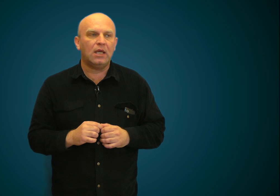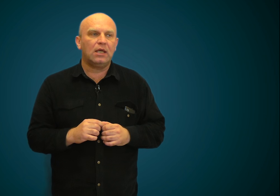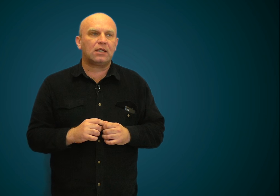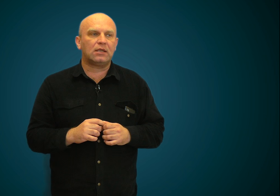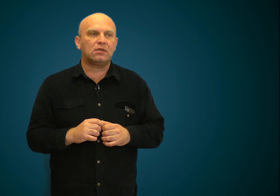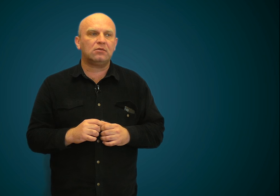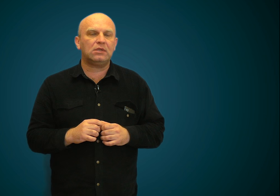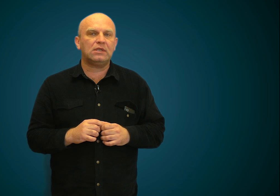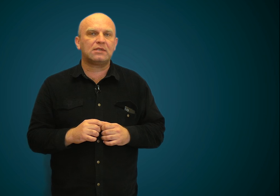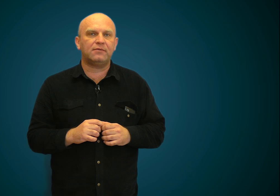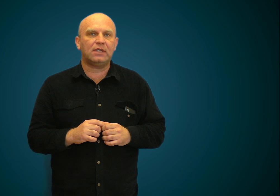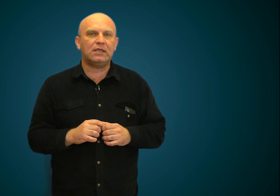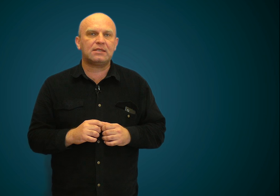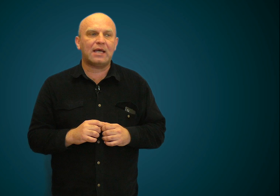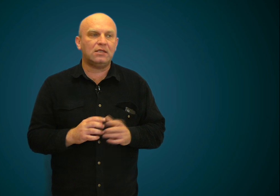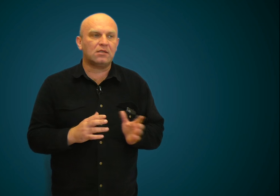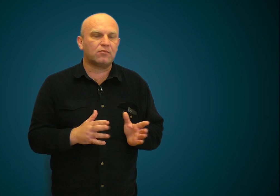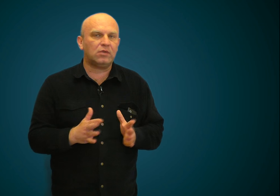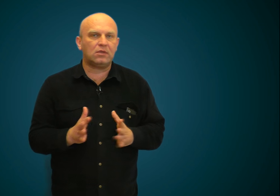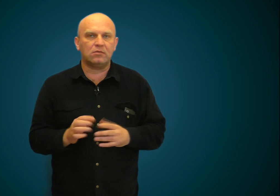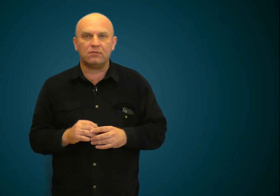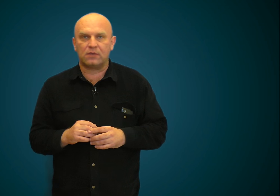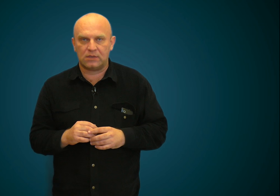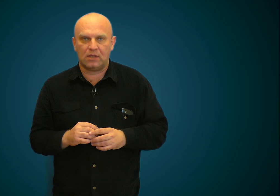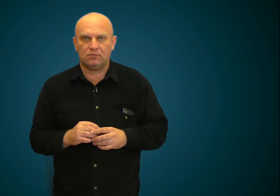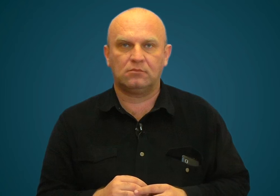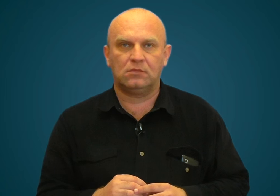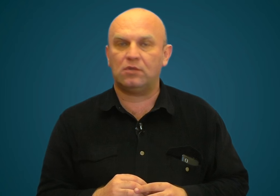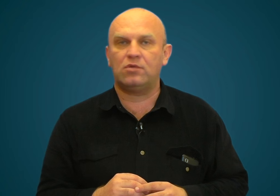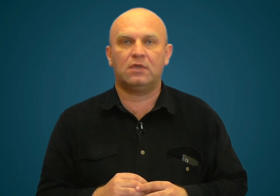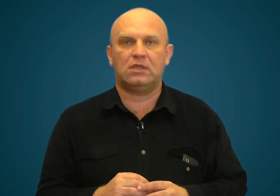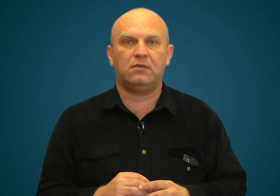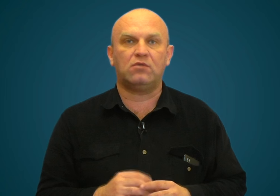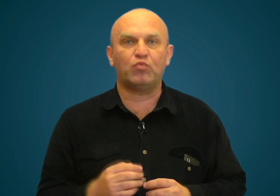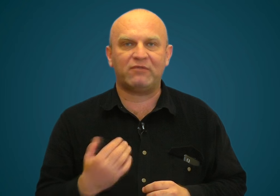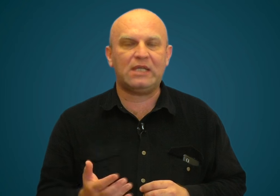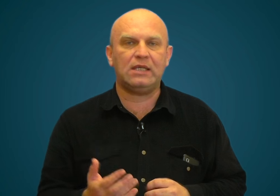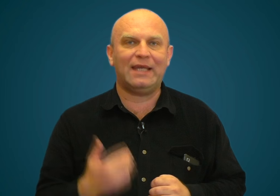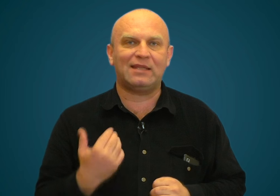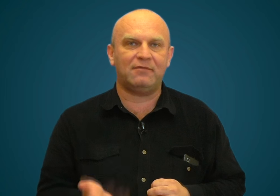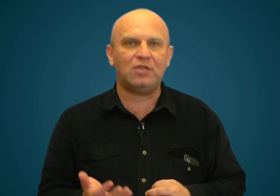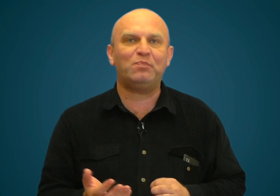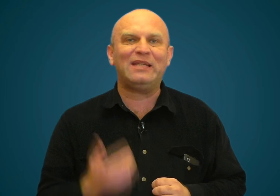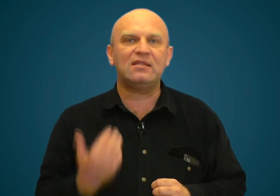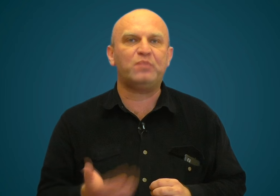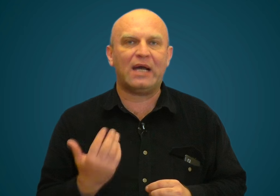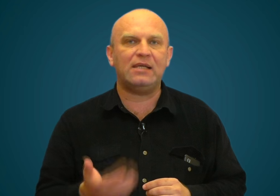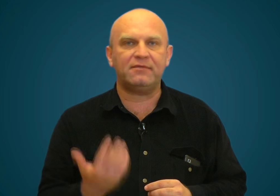который называется «они не смотрят людям в глаза». Это очень важная вещь. В управлении эта вещь принципиально